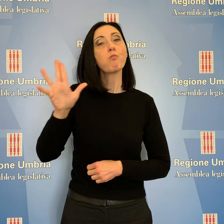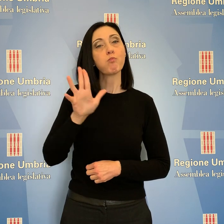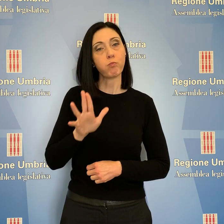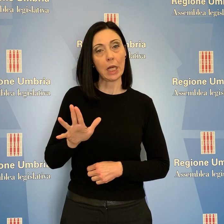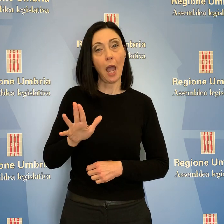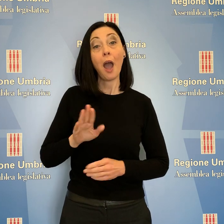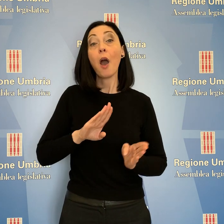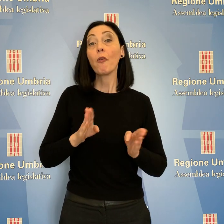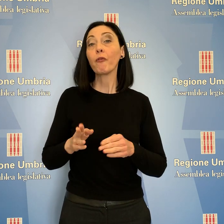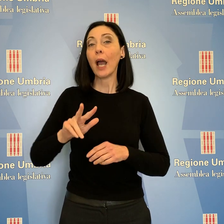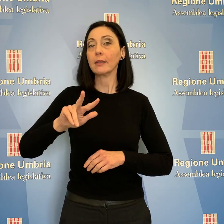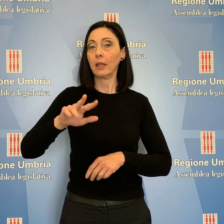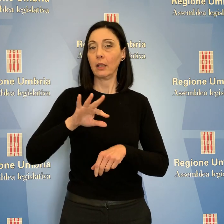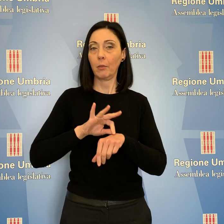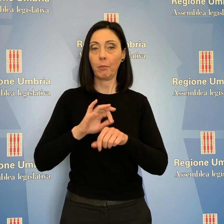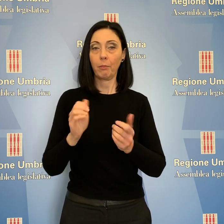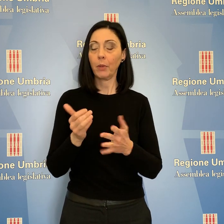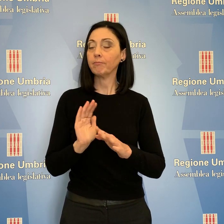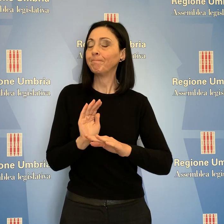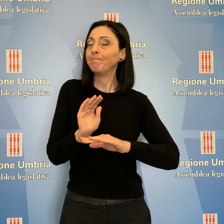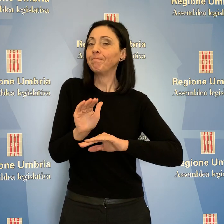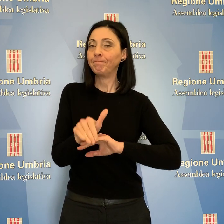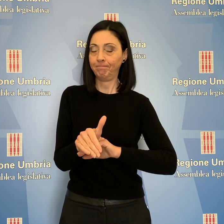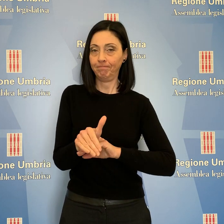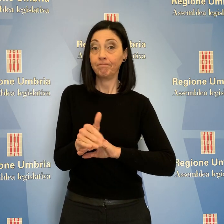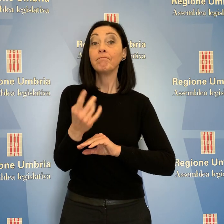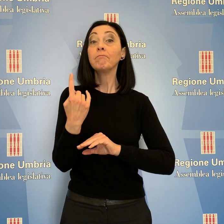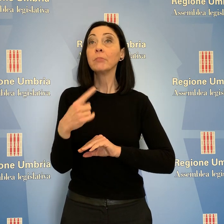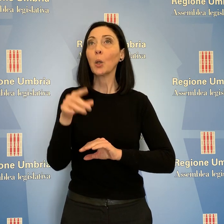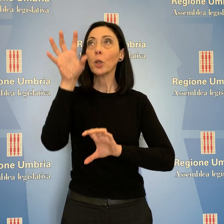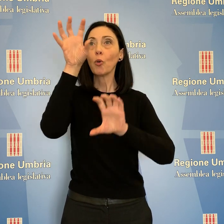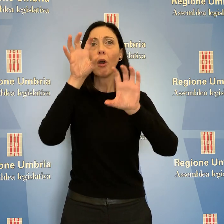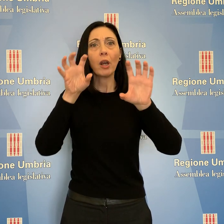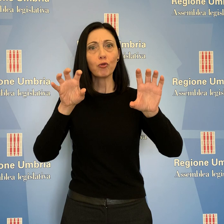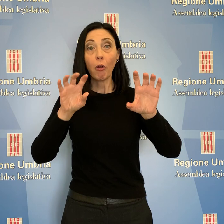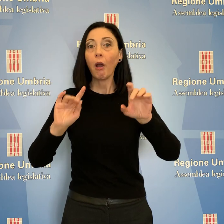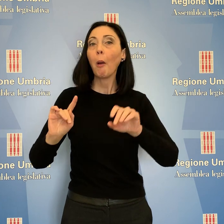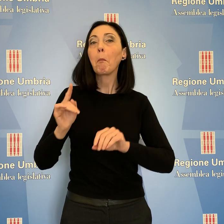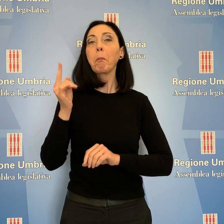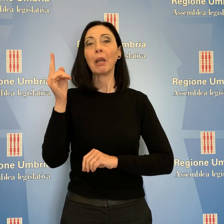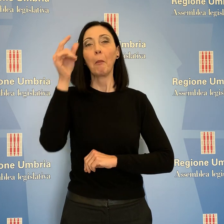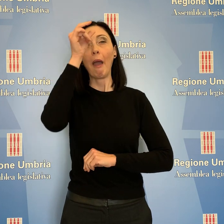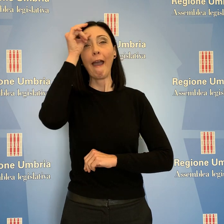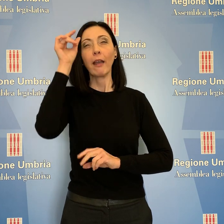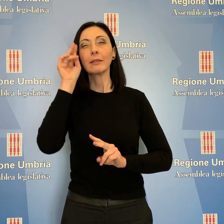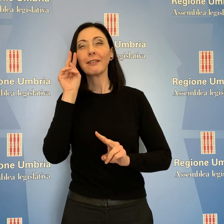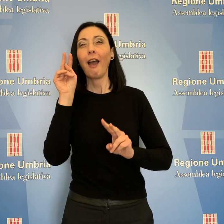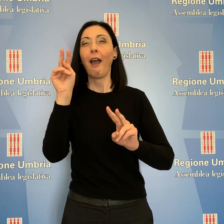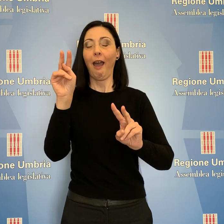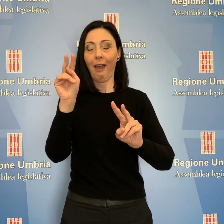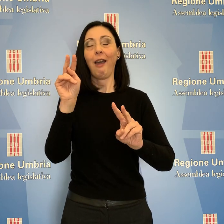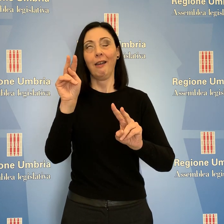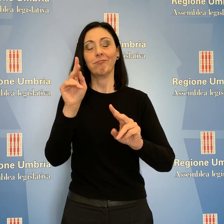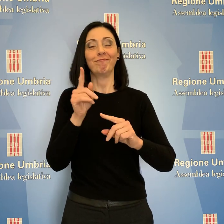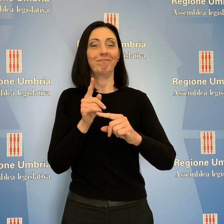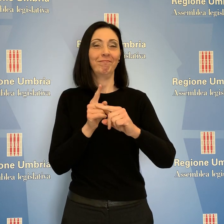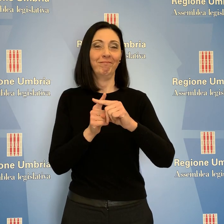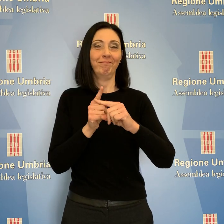superato la fase 3 della pandemia, risultando fra le prime regioni a guardare all'estate con più ottimismo. La